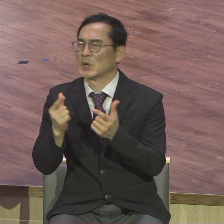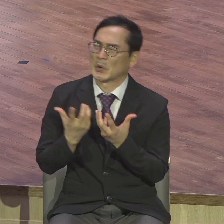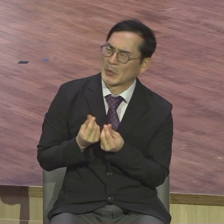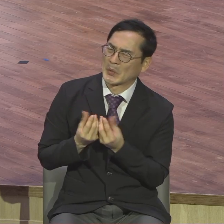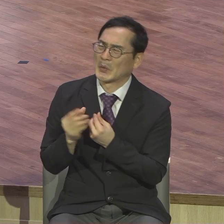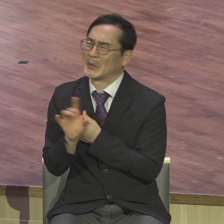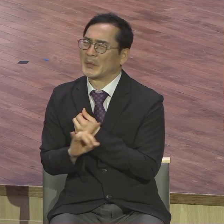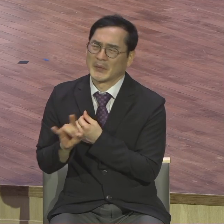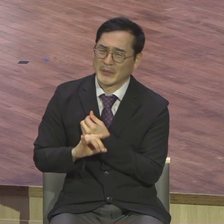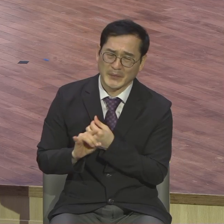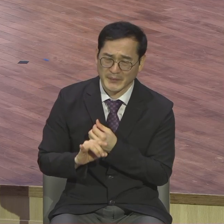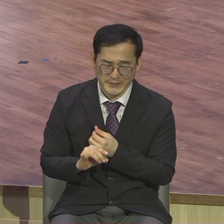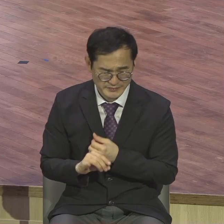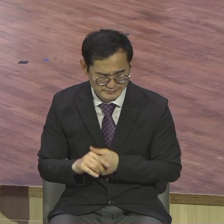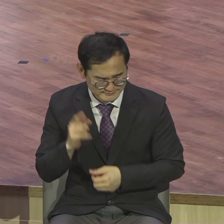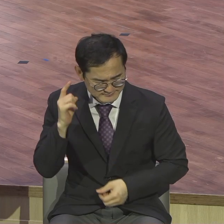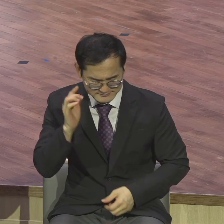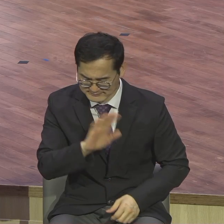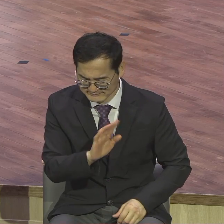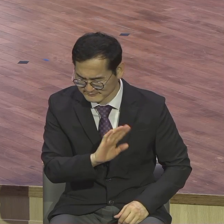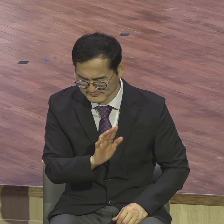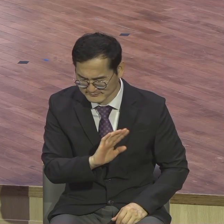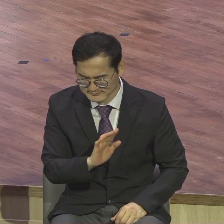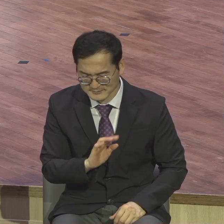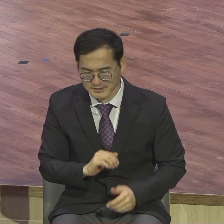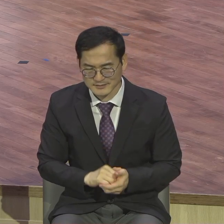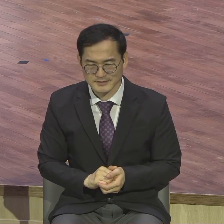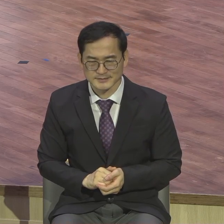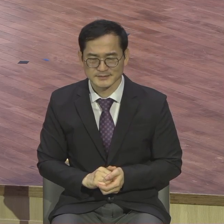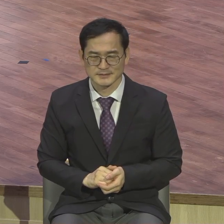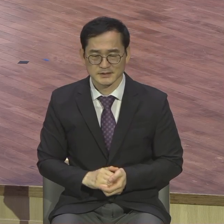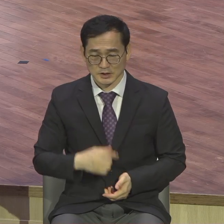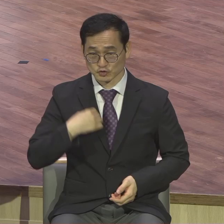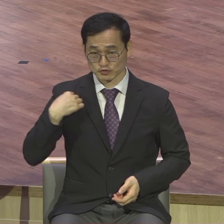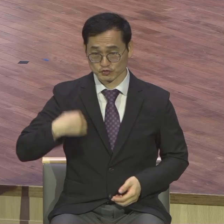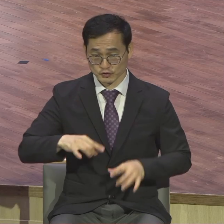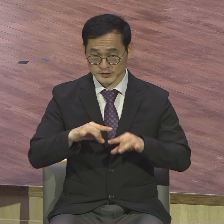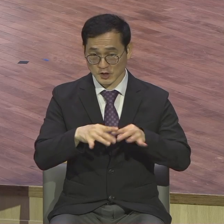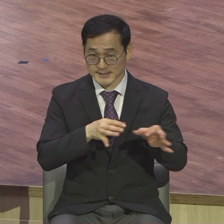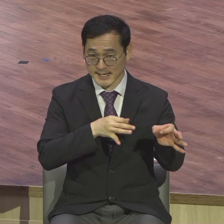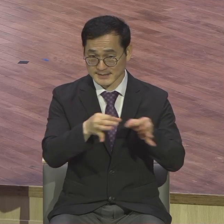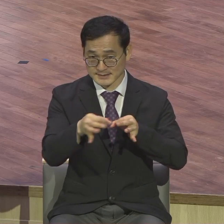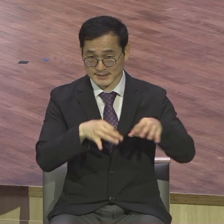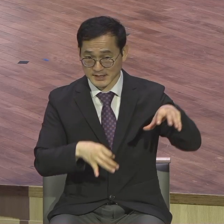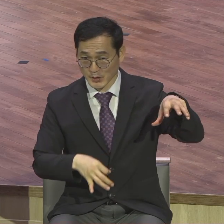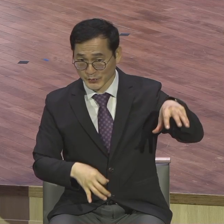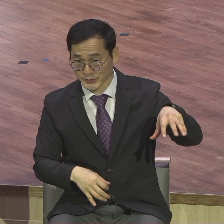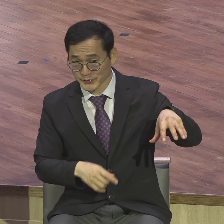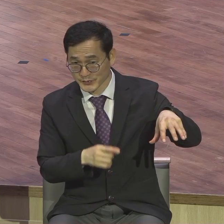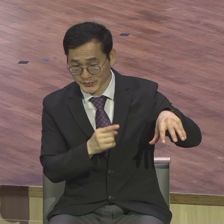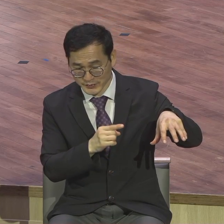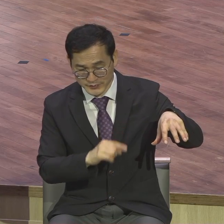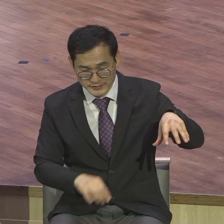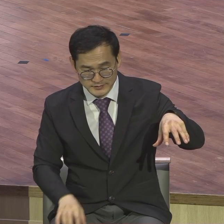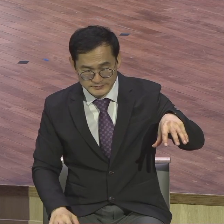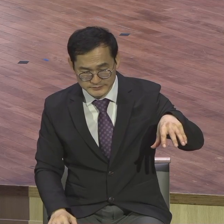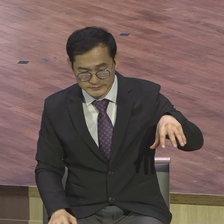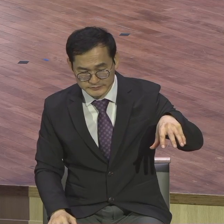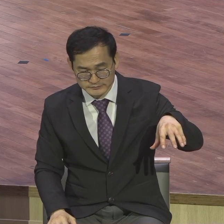중국 전자거래상 시장의 독보적인 존재인 이